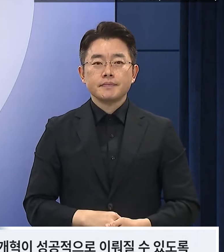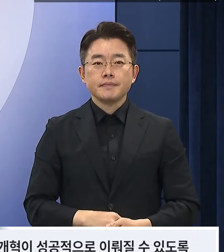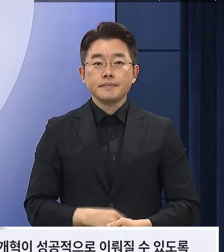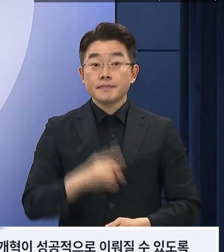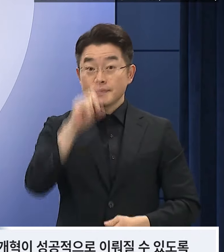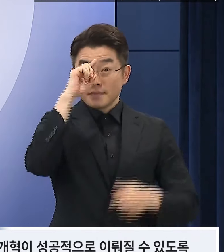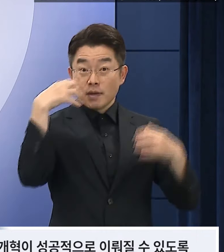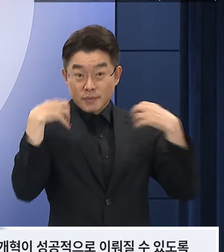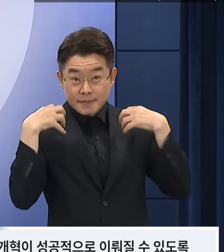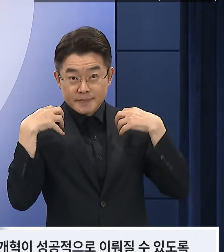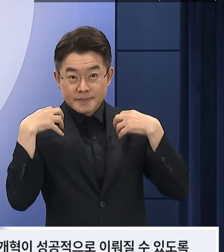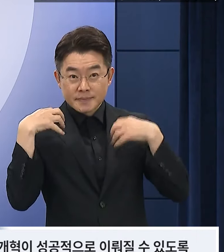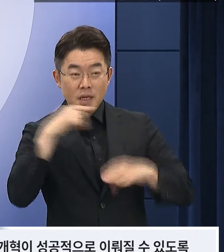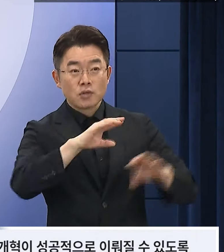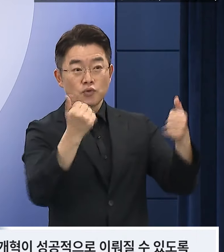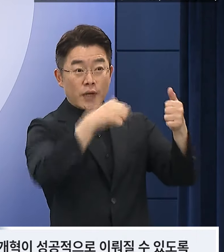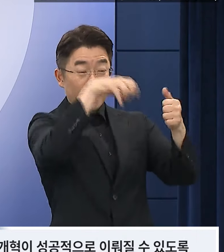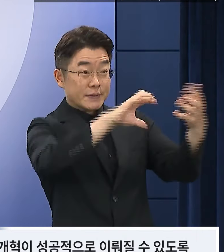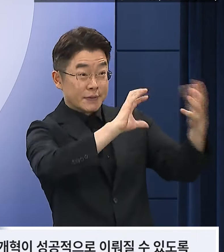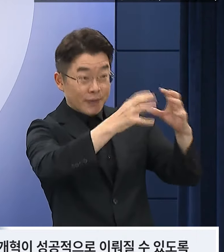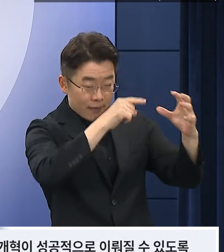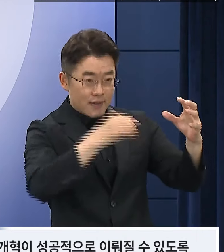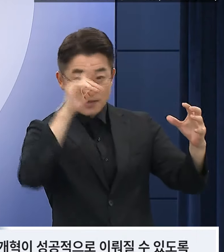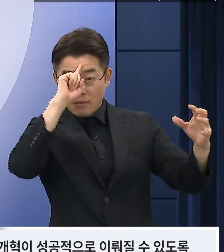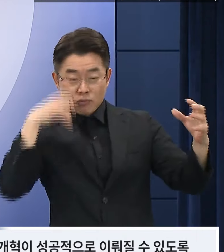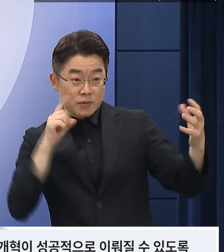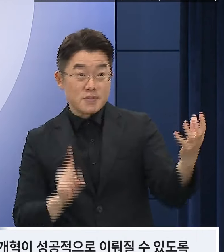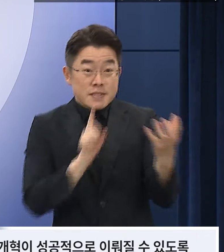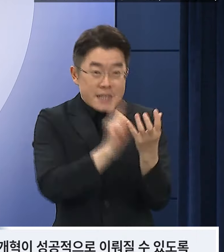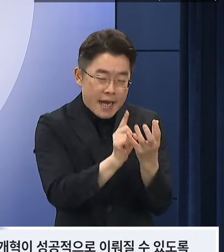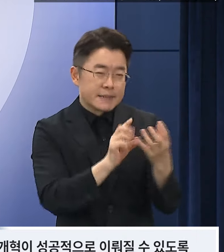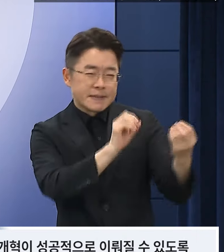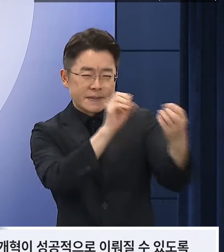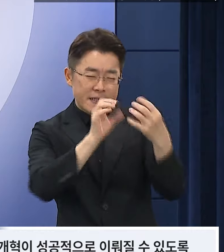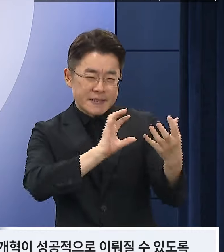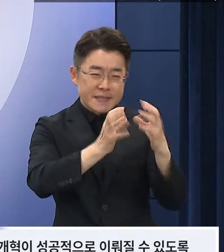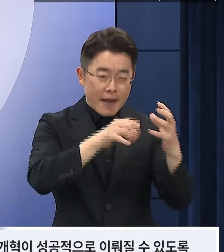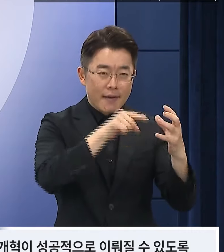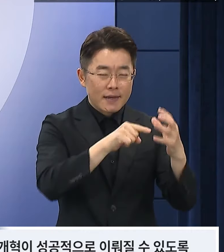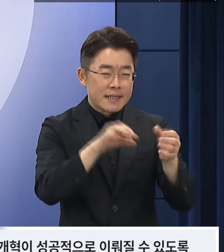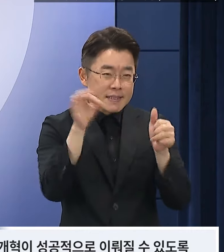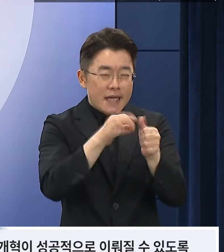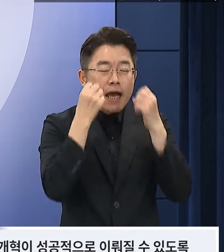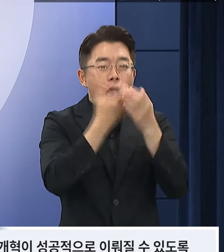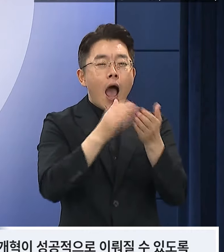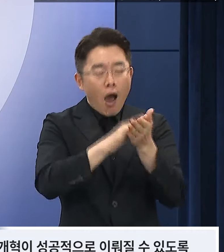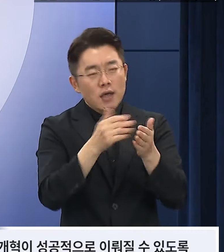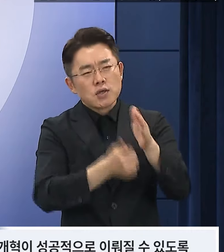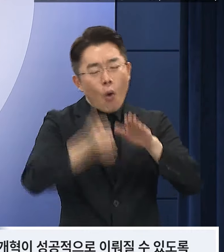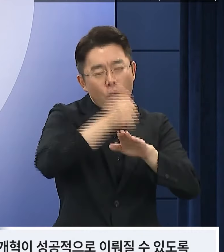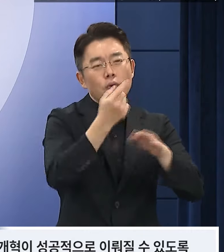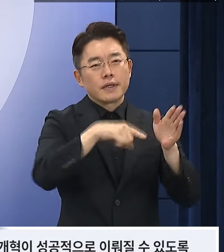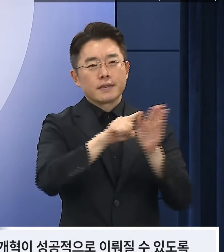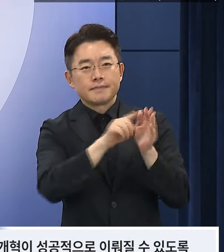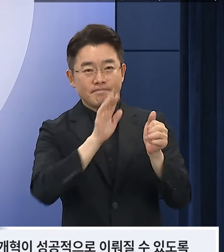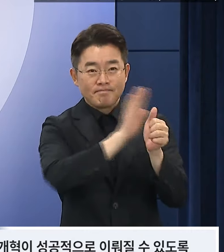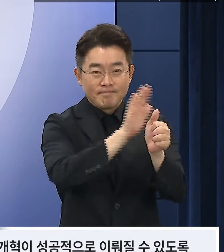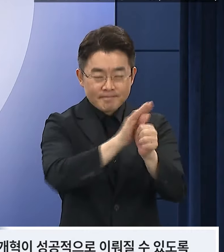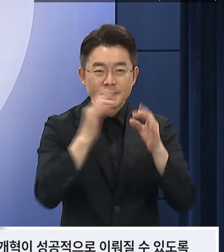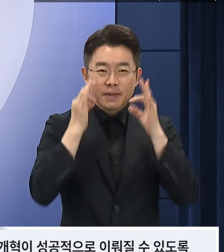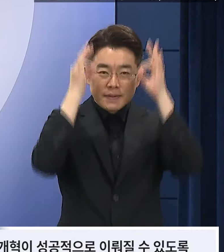정부도 향후 국회 논의 과정에 적극 참여하여 연금개혁이 성공적으로 이루어질 수 있도록